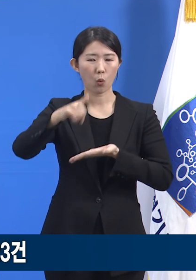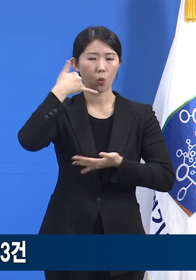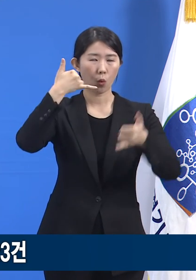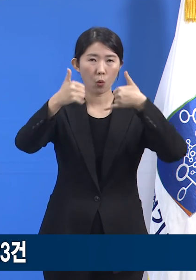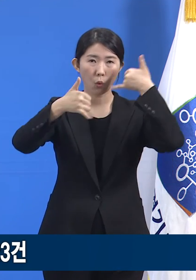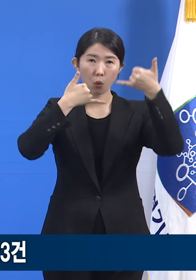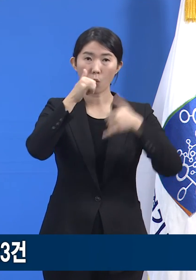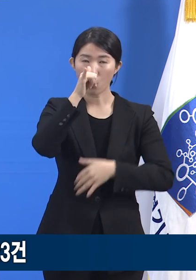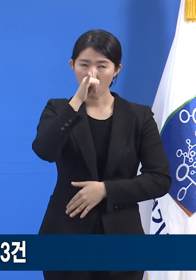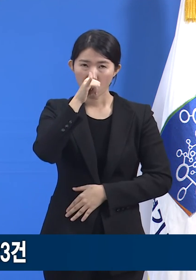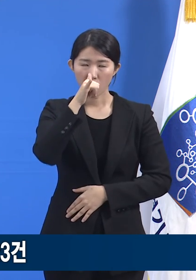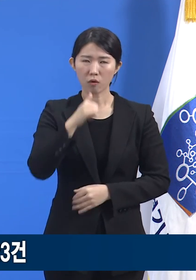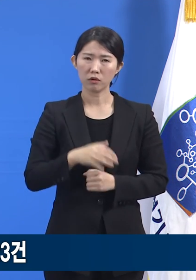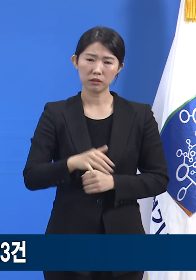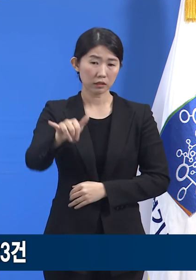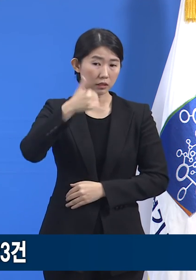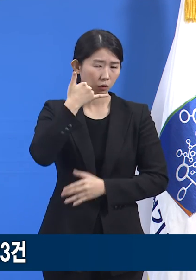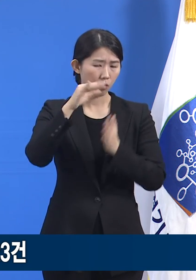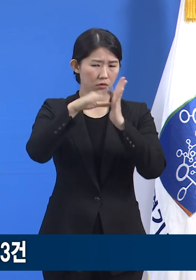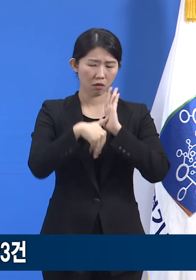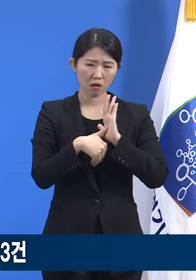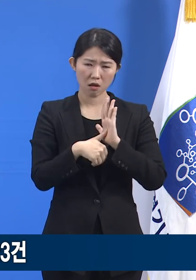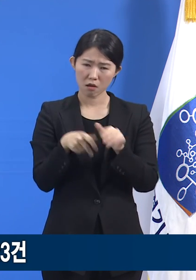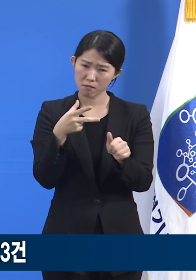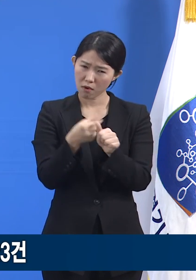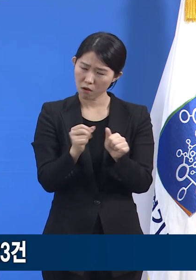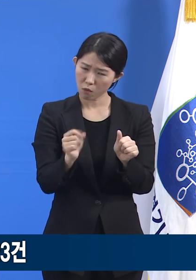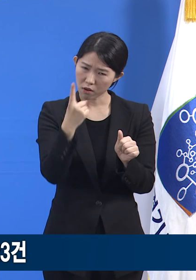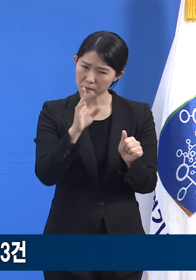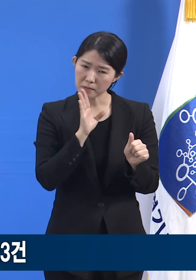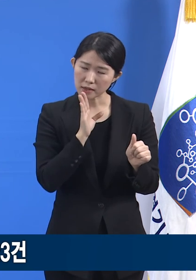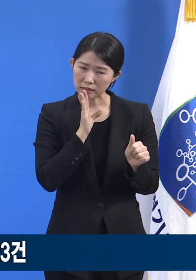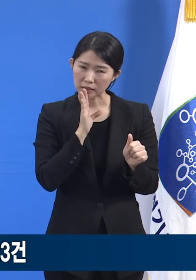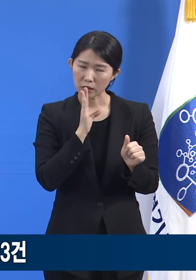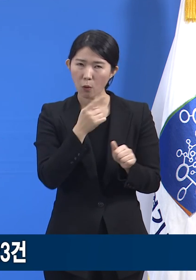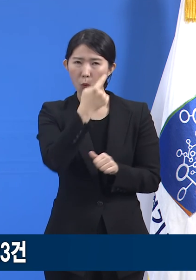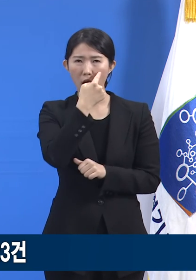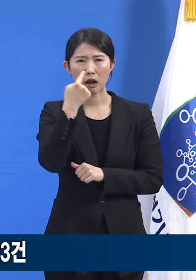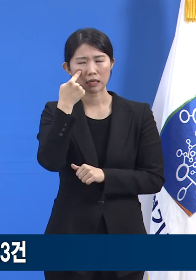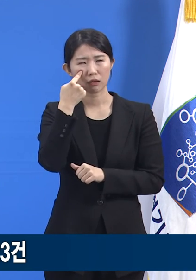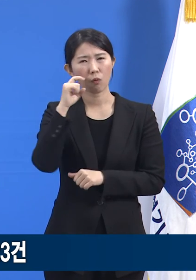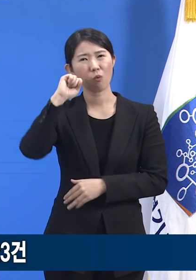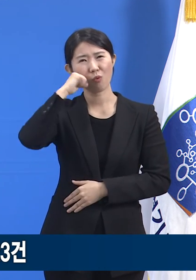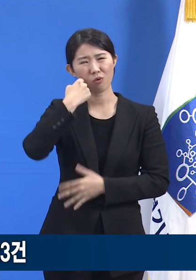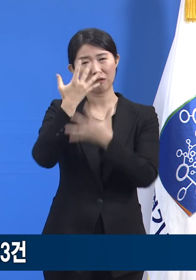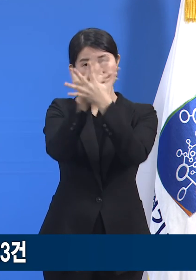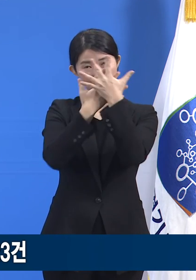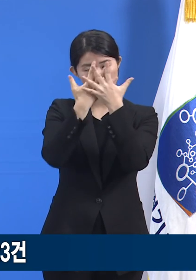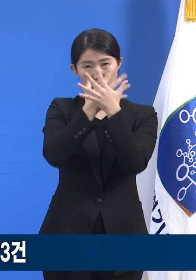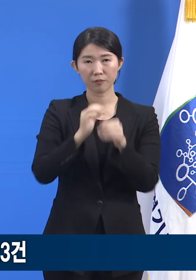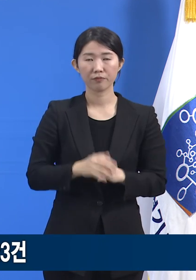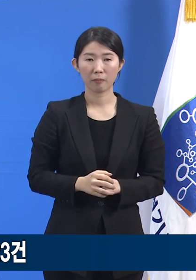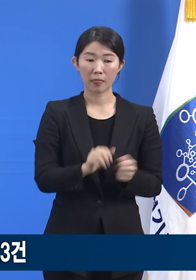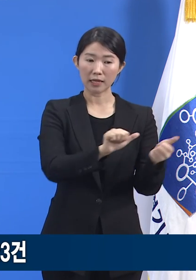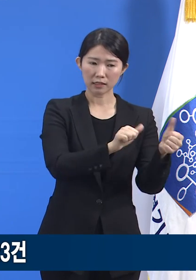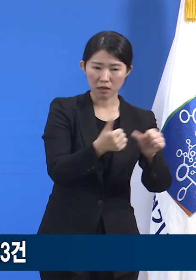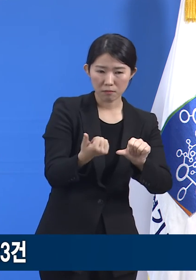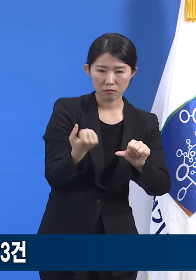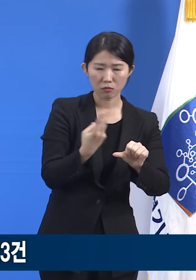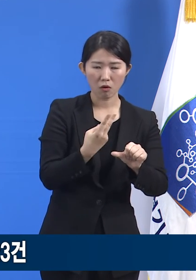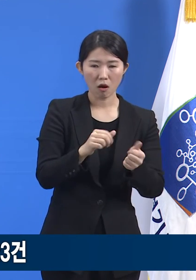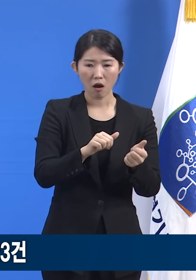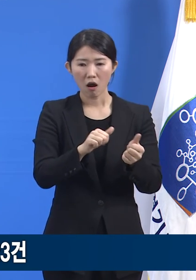인과관계에 대한 판단이 불가능합니다. 사망 혹은 사망에 준하는 중증사건에 대해서는